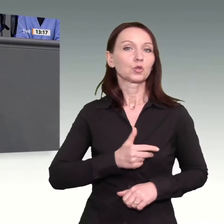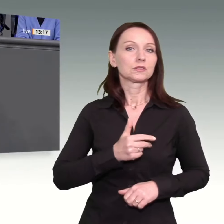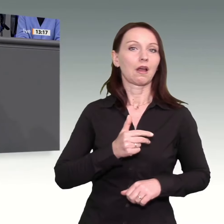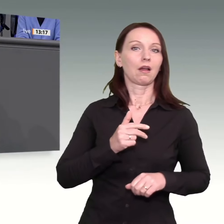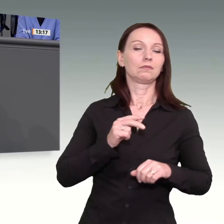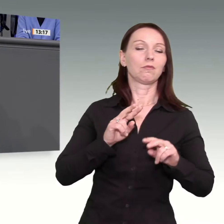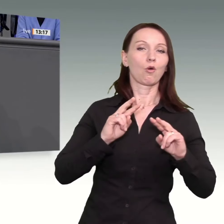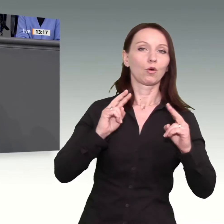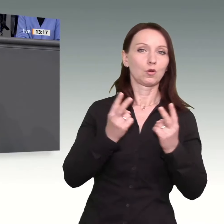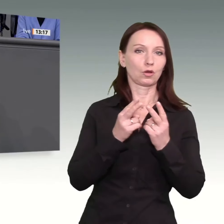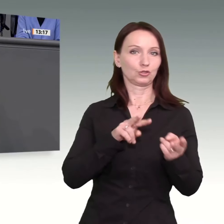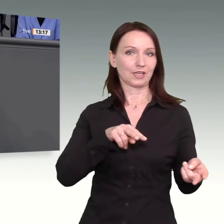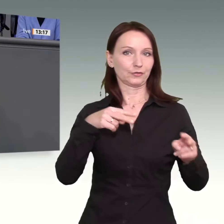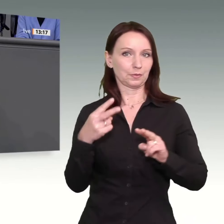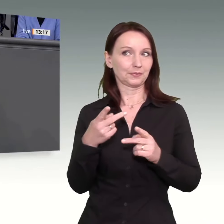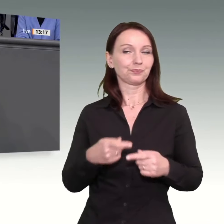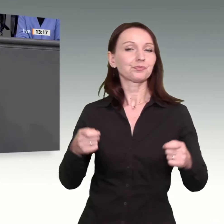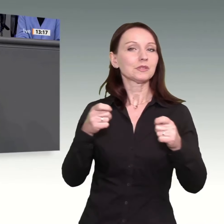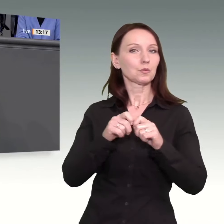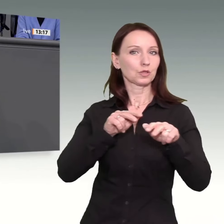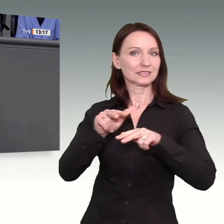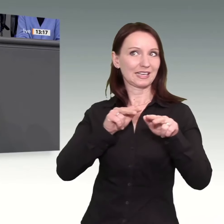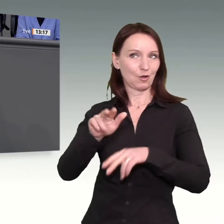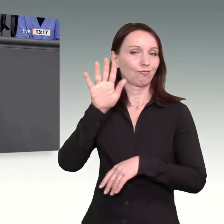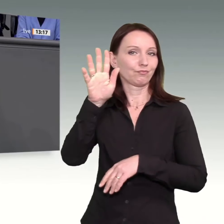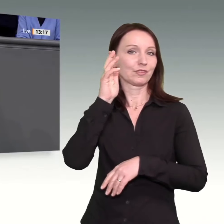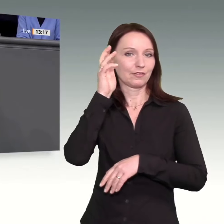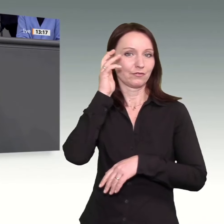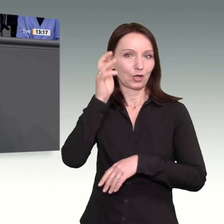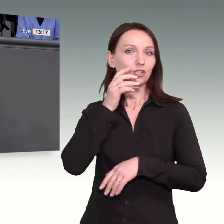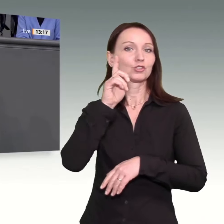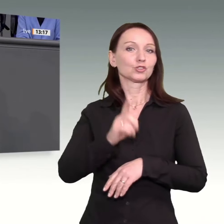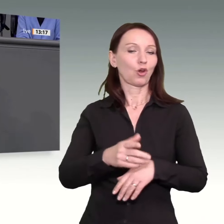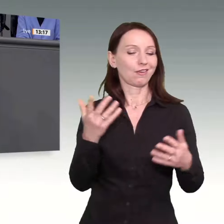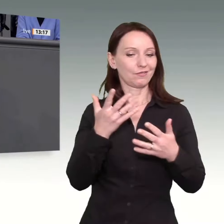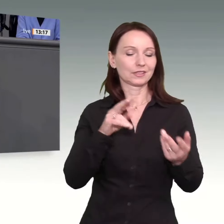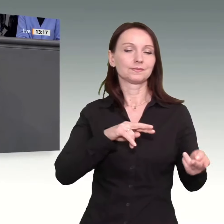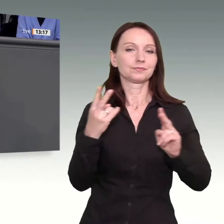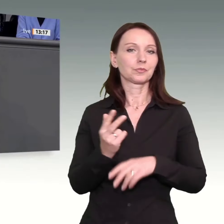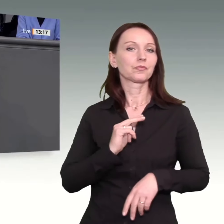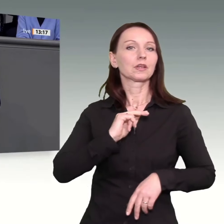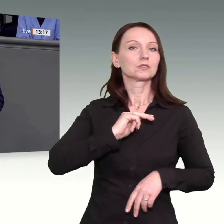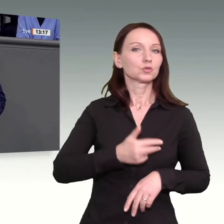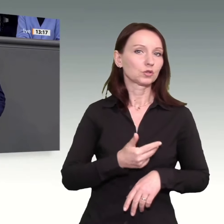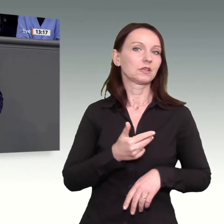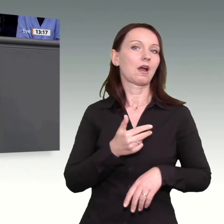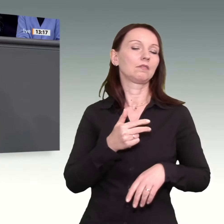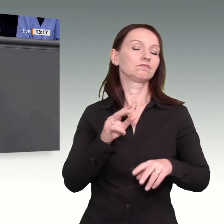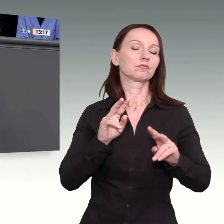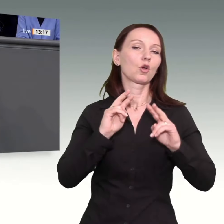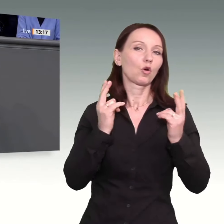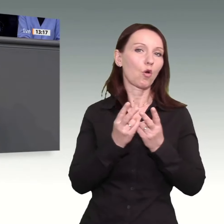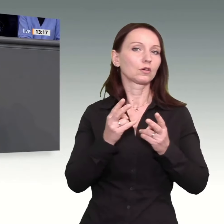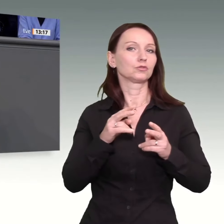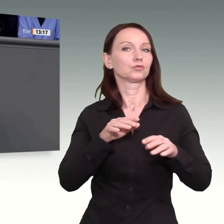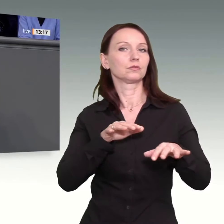den Vorstellungen der Bundesregierung in eine sogenannte sozialökologische Marktwirtschaft münden.